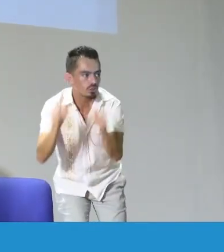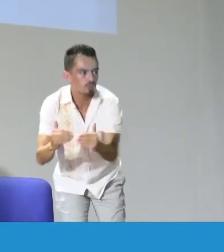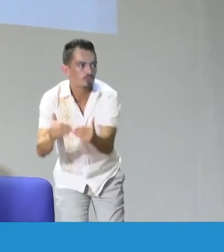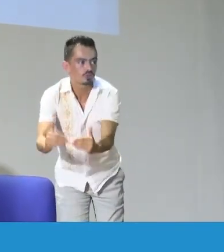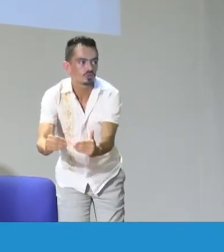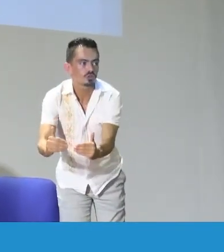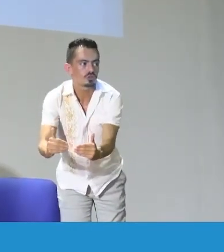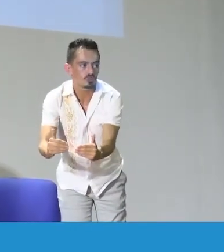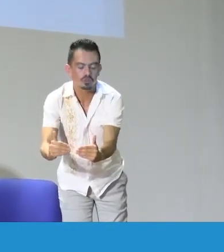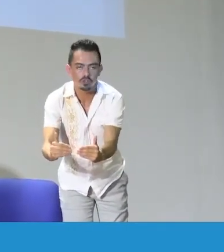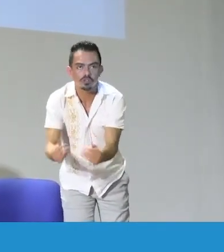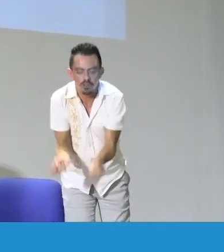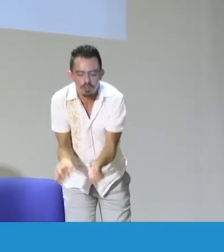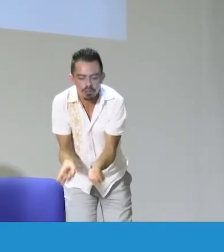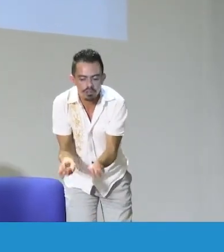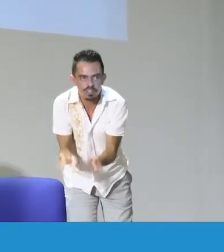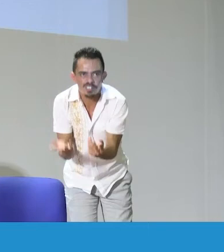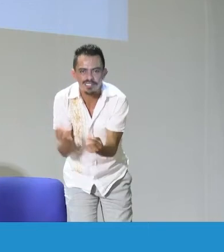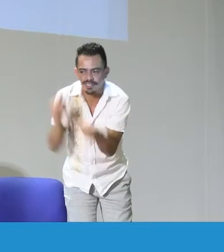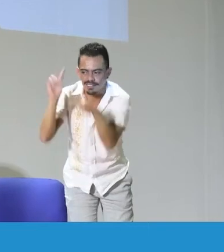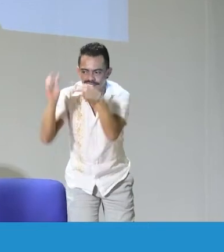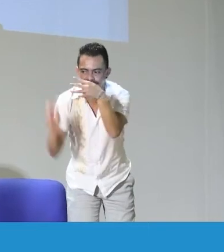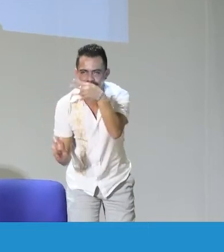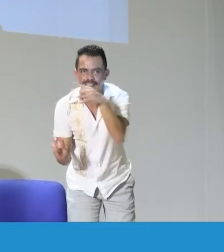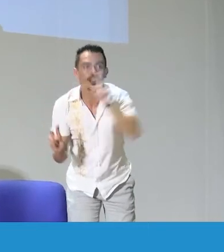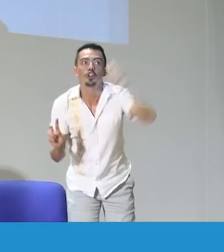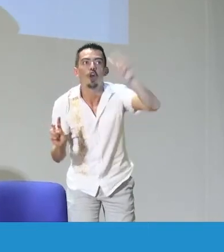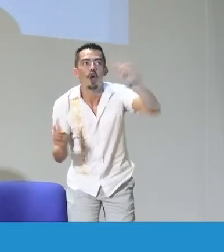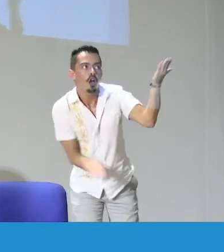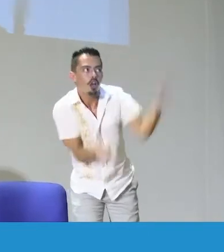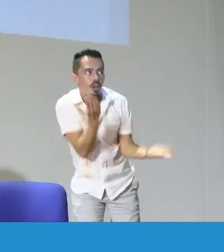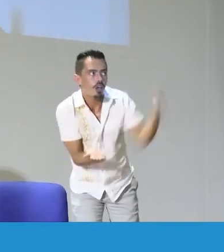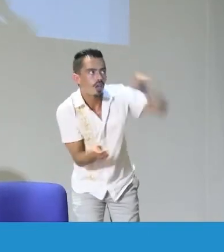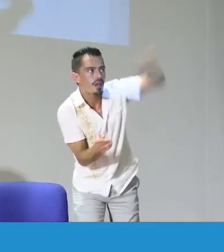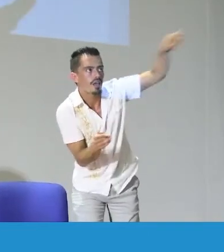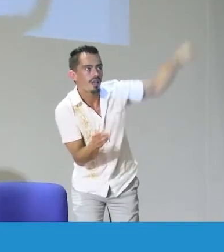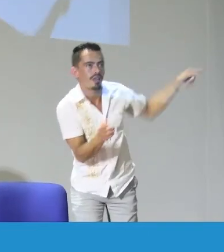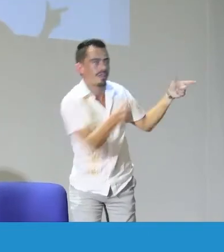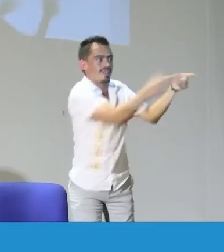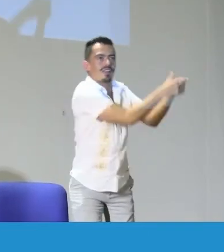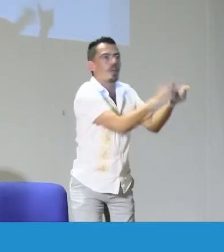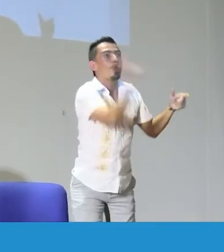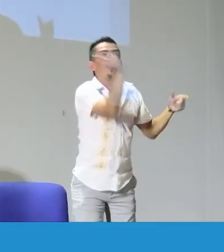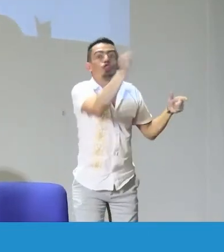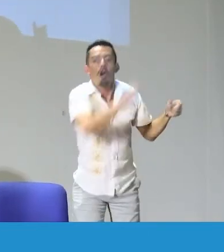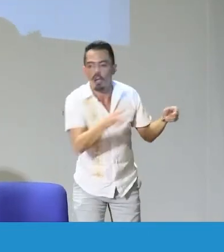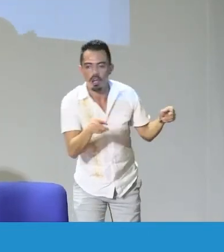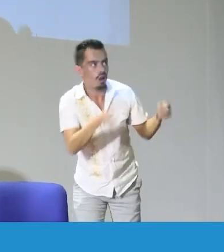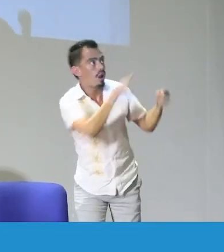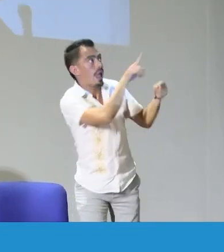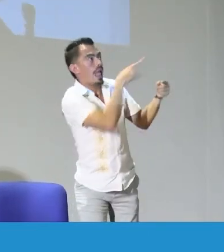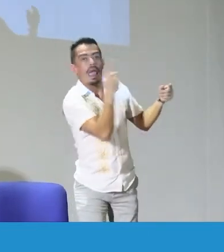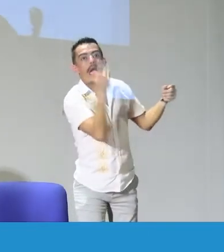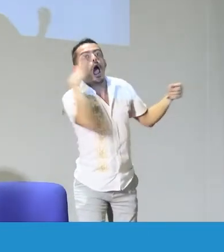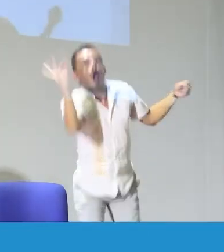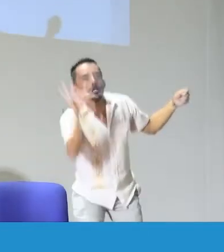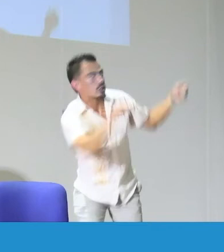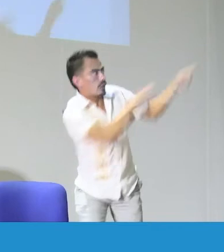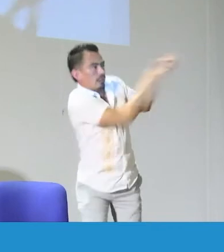También cuando el niño es pequeño, sí, sí, sí, cuando el niño es pequeño se le brinda todos esos elementos de información para que se compare con